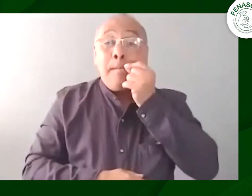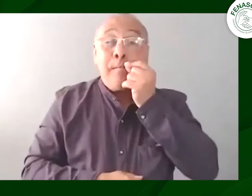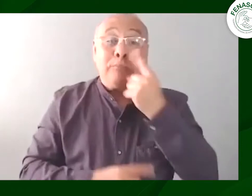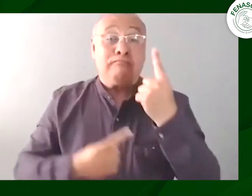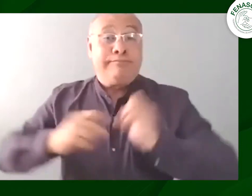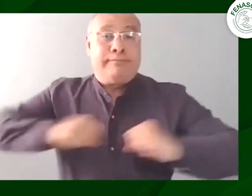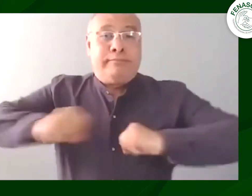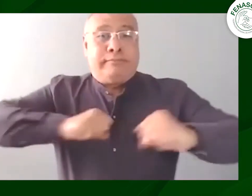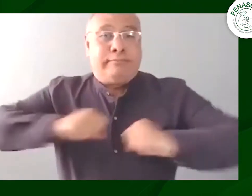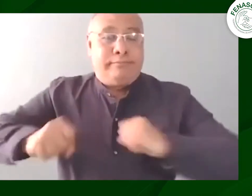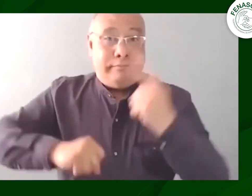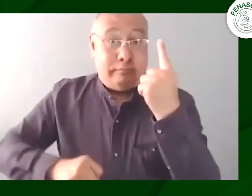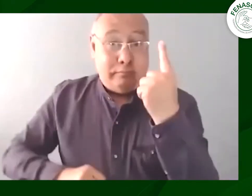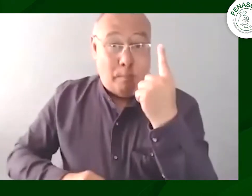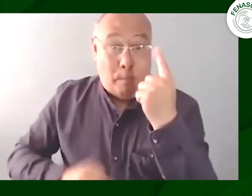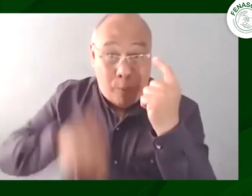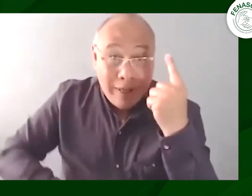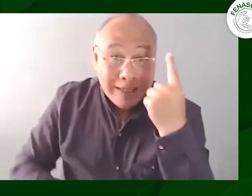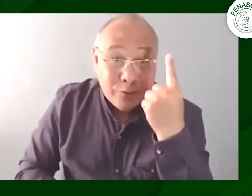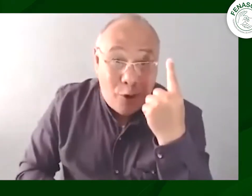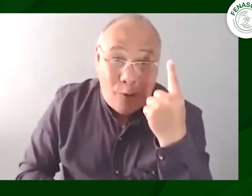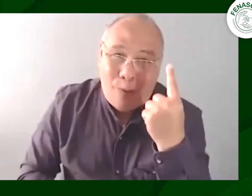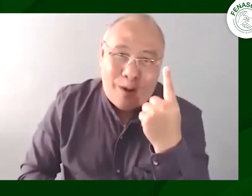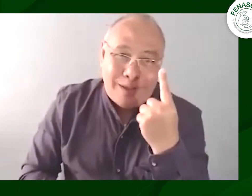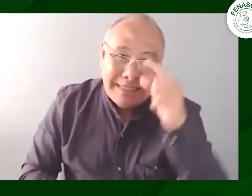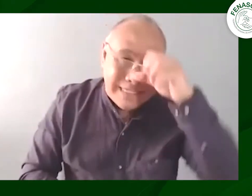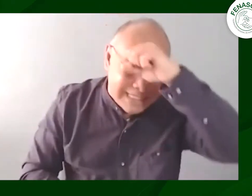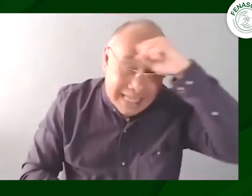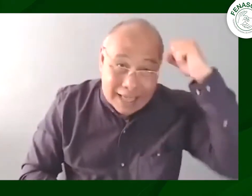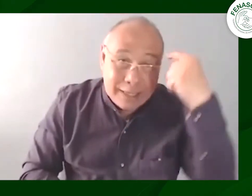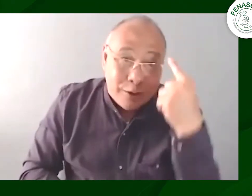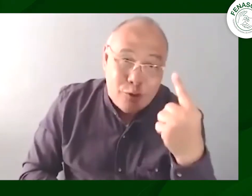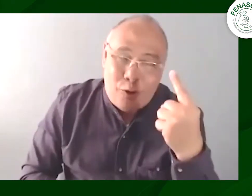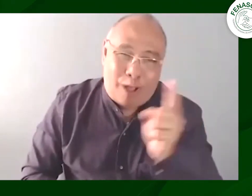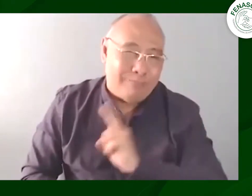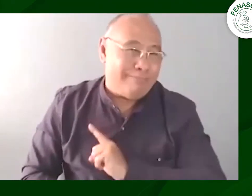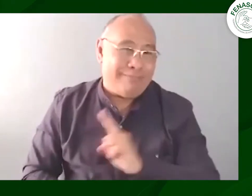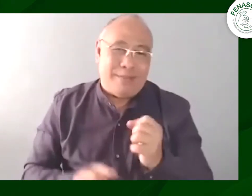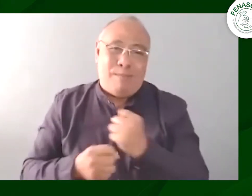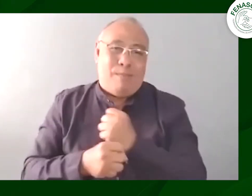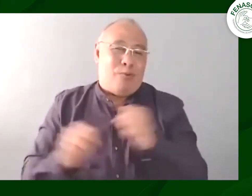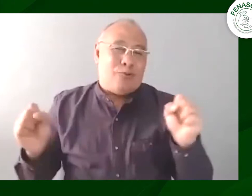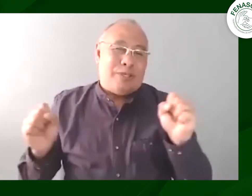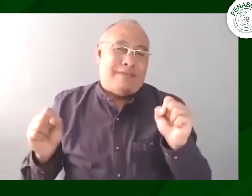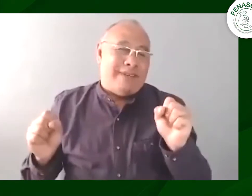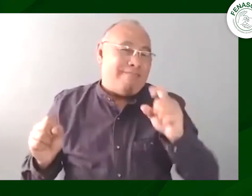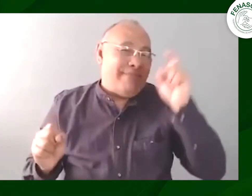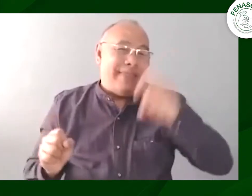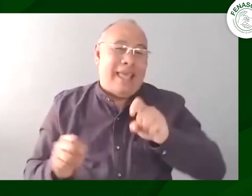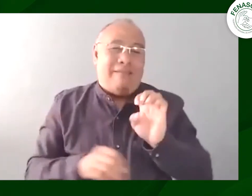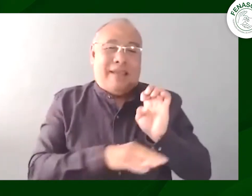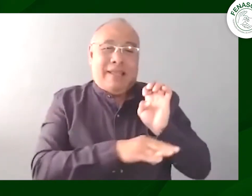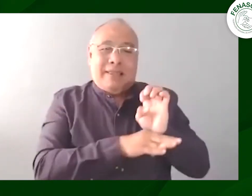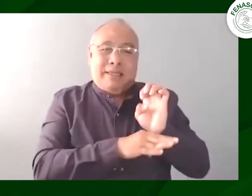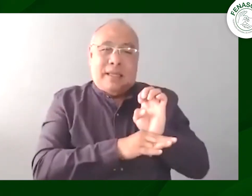todos los contactos no es algo solamente de Duvernay no es algo que una sola persona puede hacer